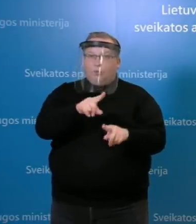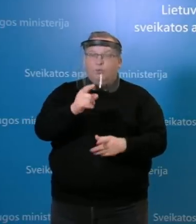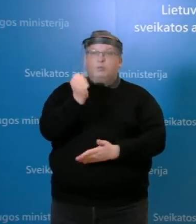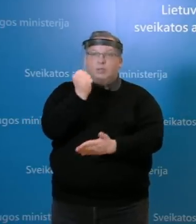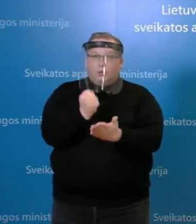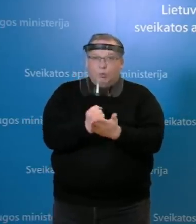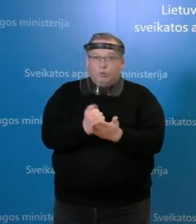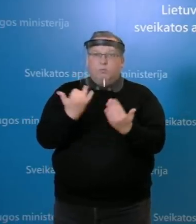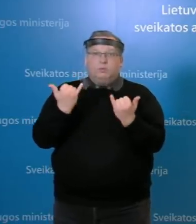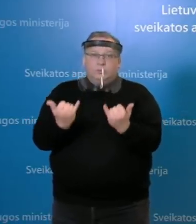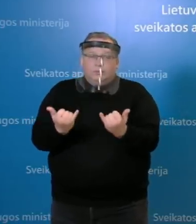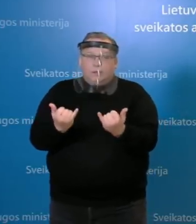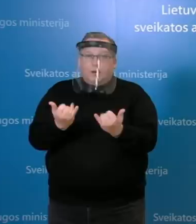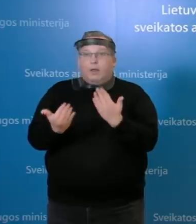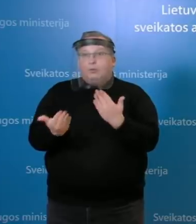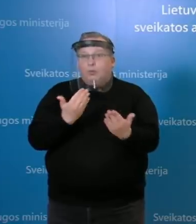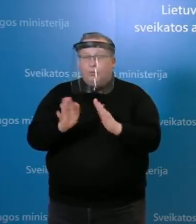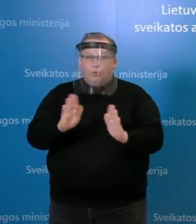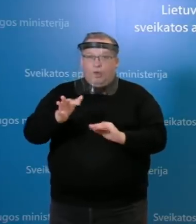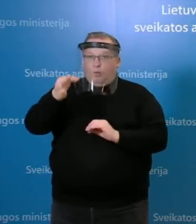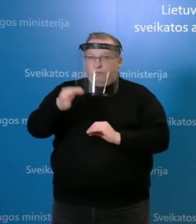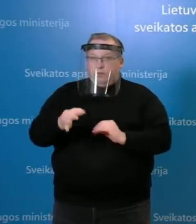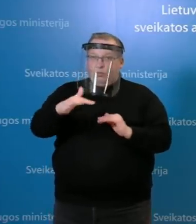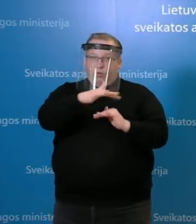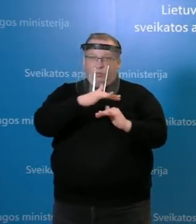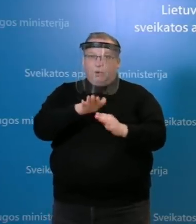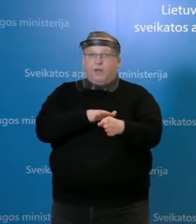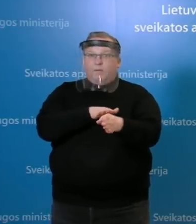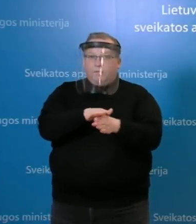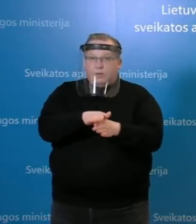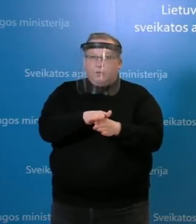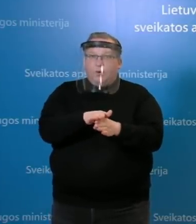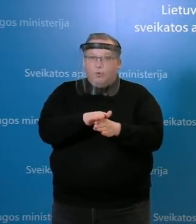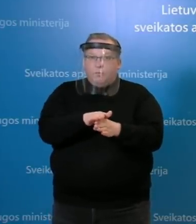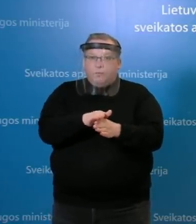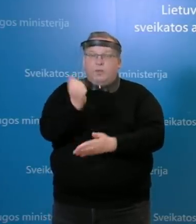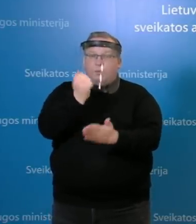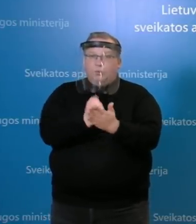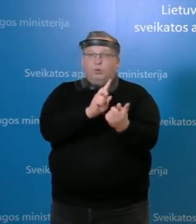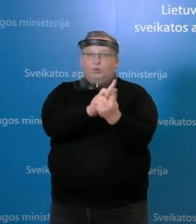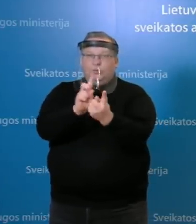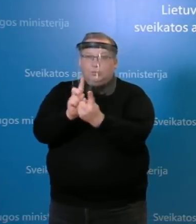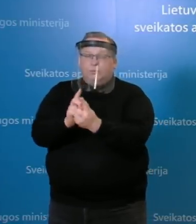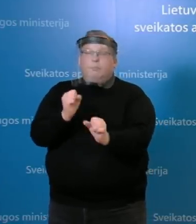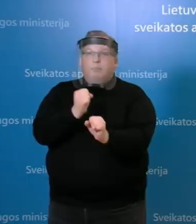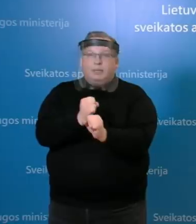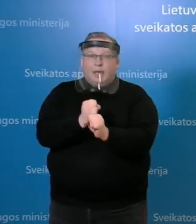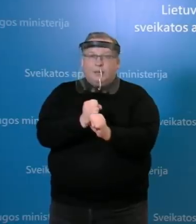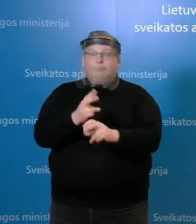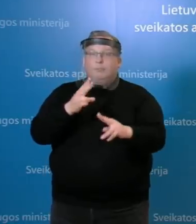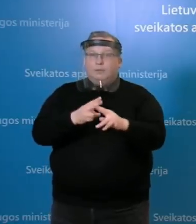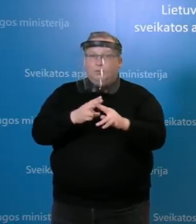panašu, kad šiuo atveju vis dėl to neoficialiai aplinkoje įvykęs personalos susitikimas nulėmė ligos